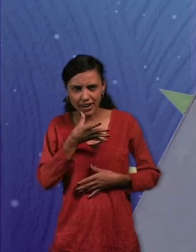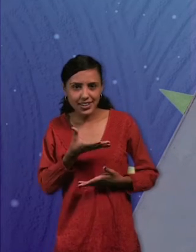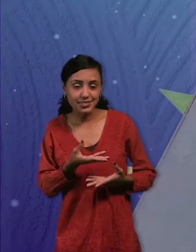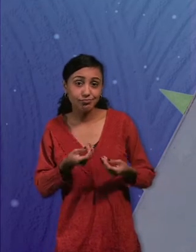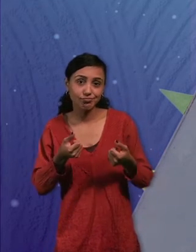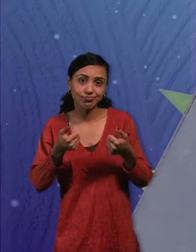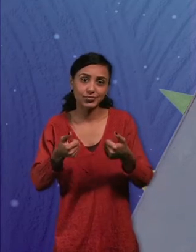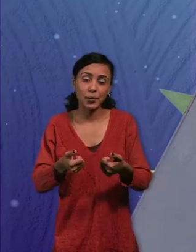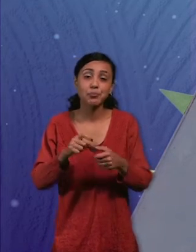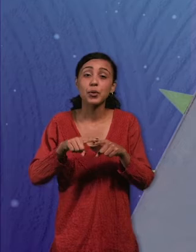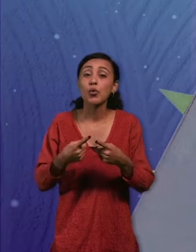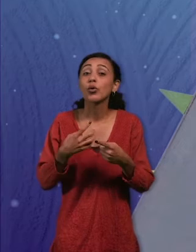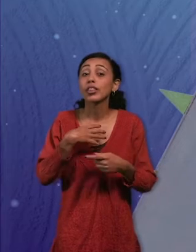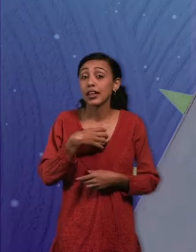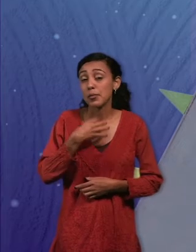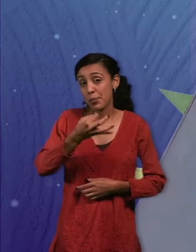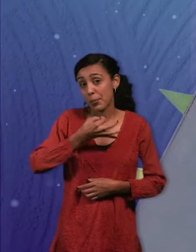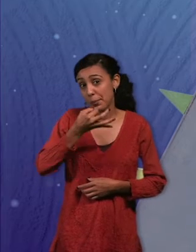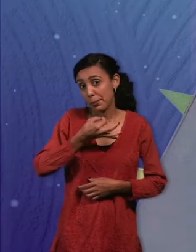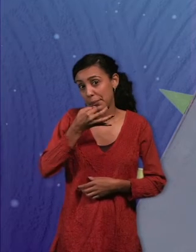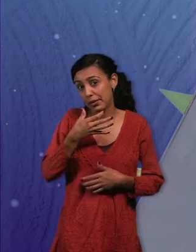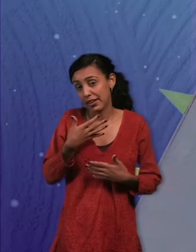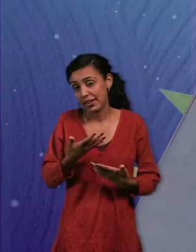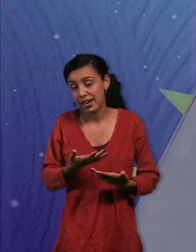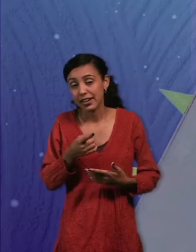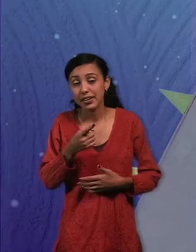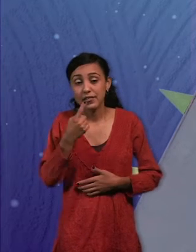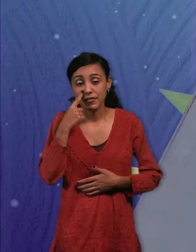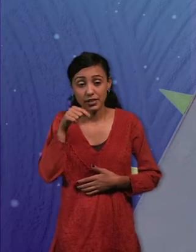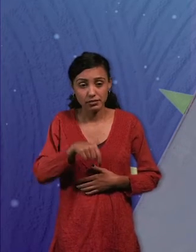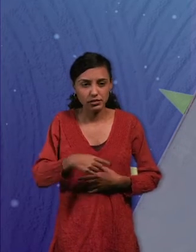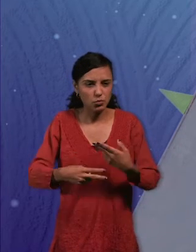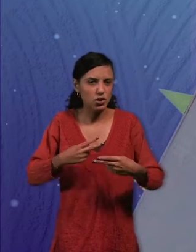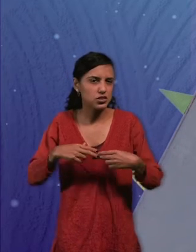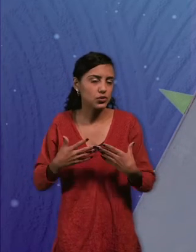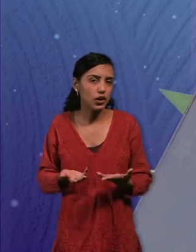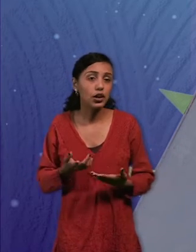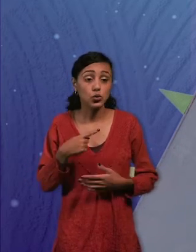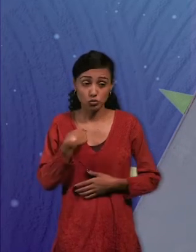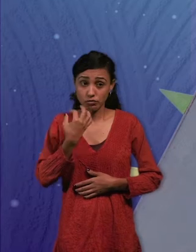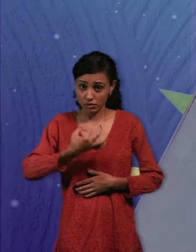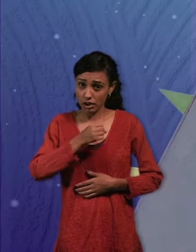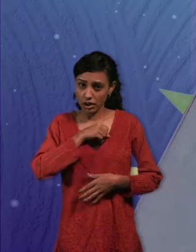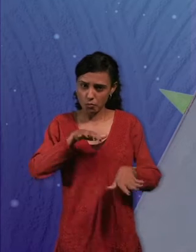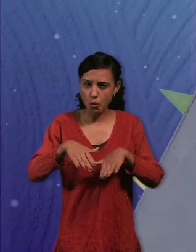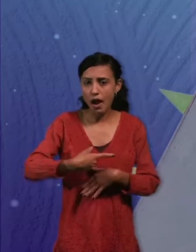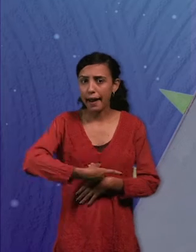Y para eso tenemos que tener claro si lo que estamos animando queremos que se mueva rápido o lento.